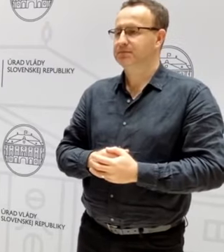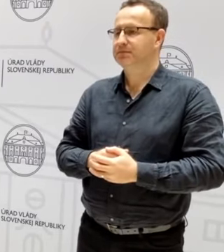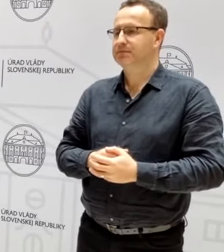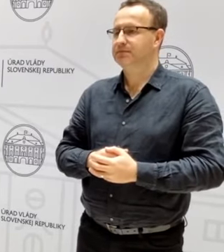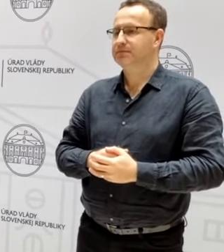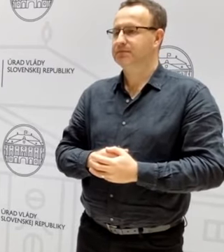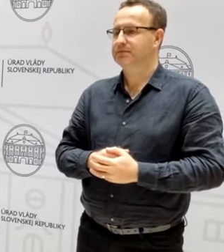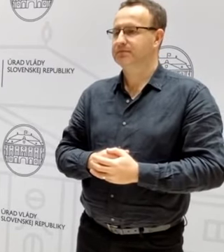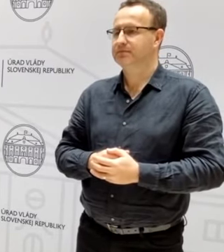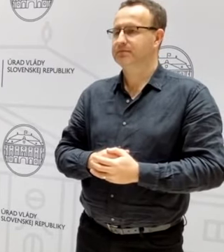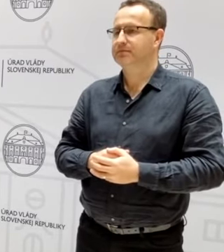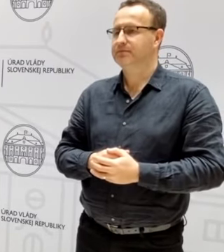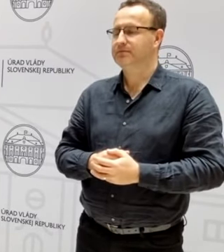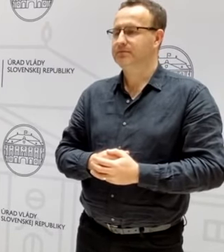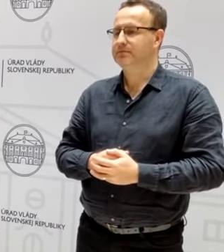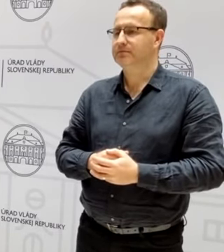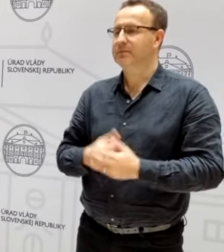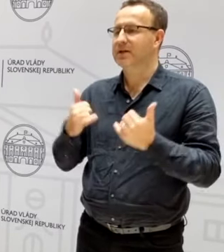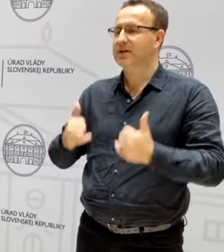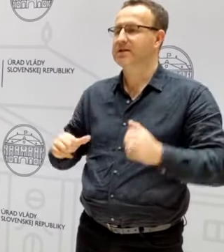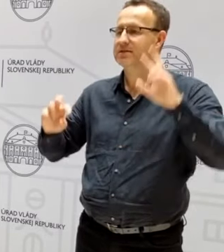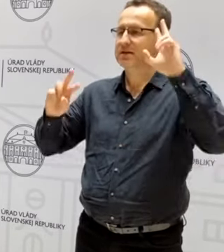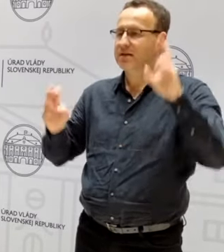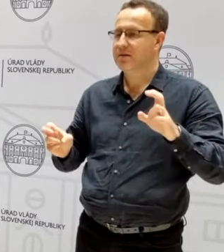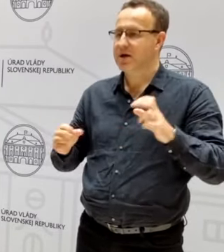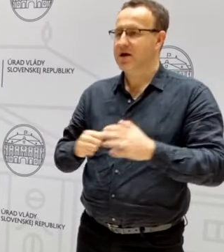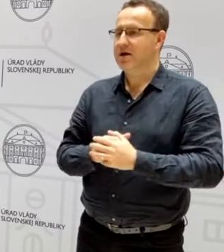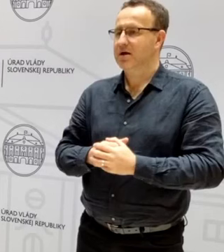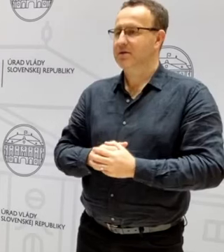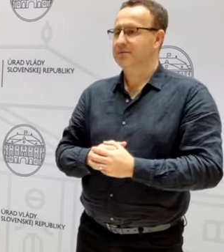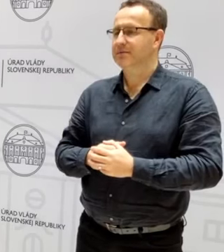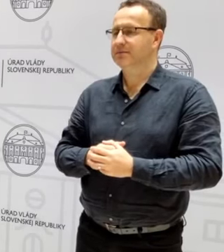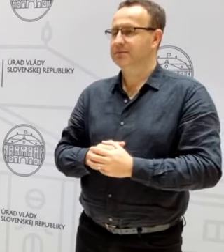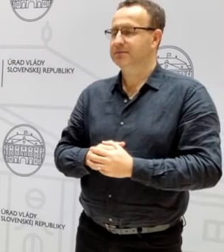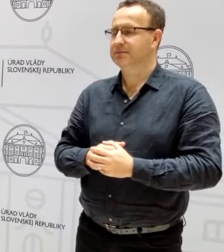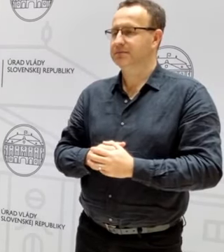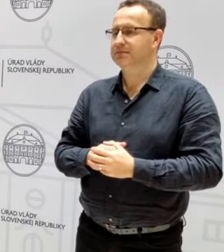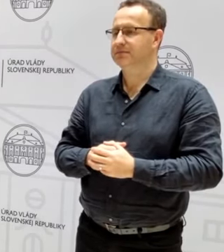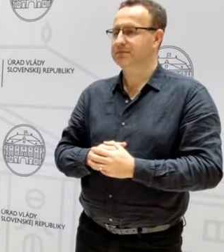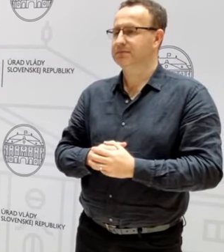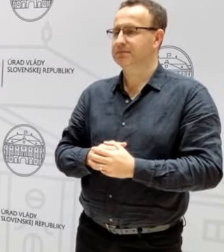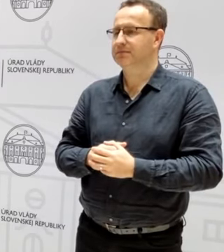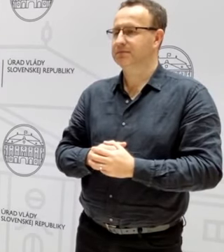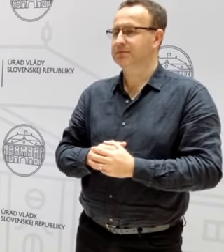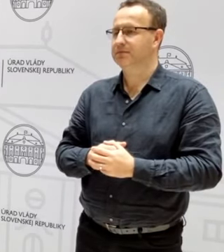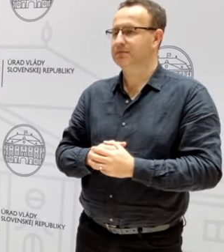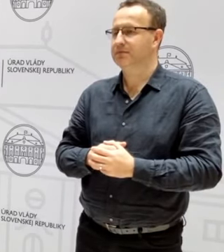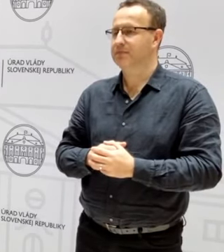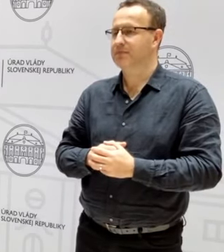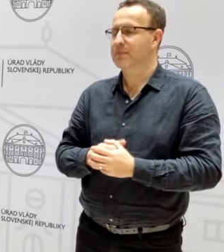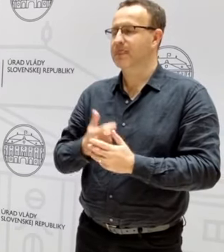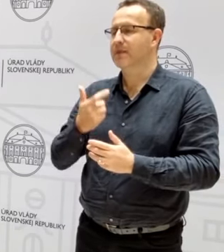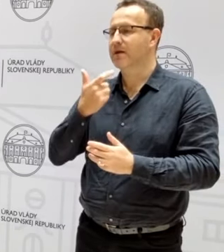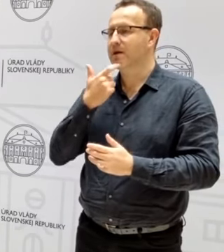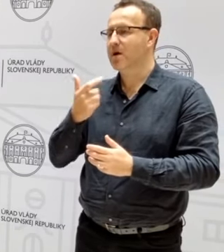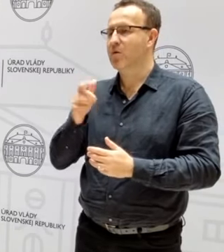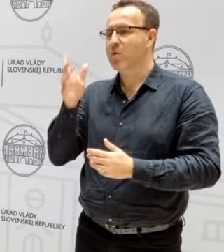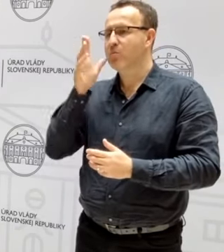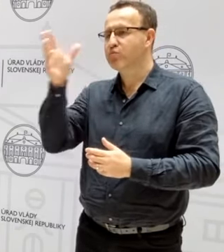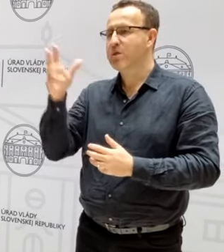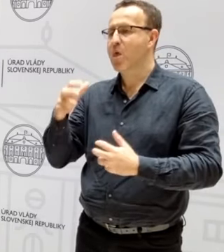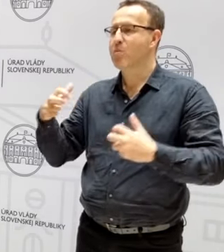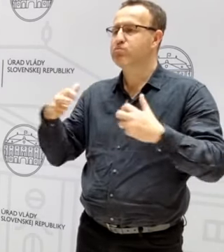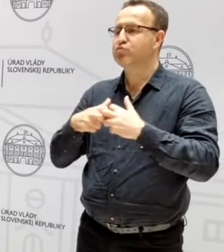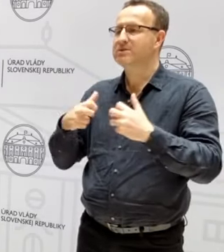Dobre, v dnešnej téme, že kolega doposlal otázku ospravedlňujem sa, neorientujem sa až tak, to je tajmej otázka z nej, že ako budú sa